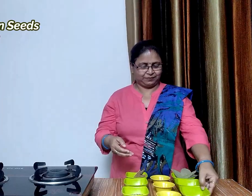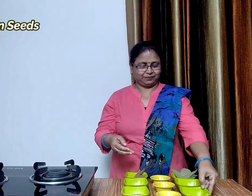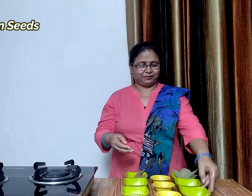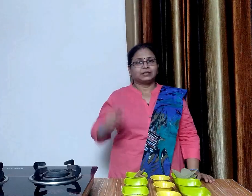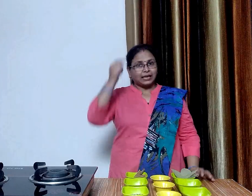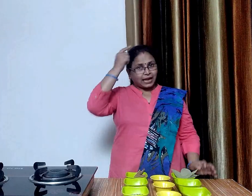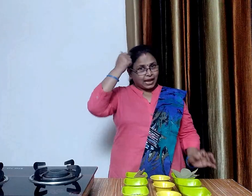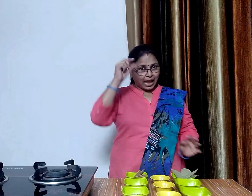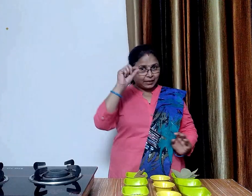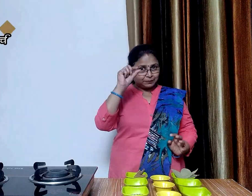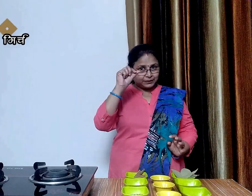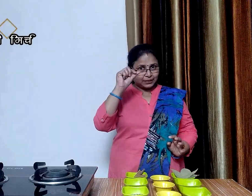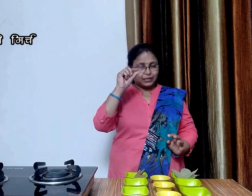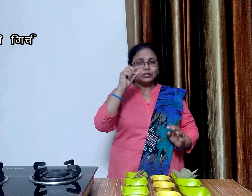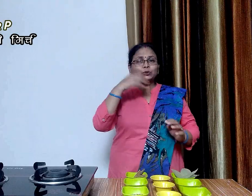दस ग्राम काली मिट्श